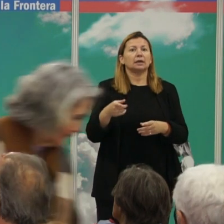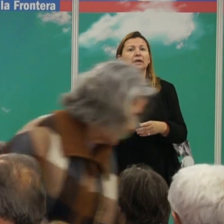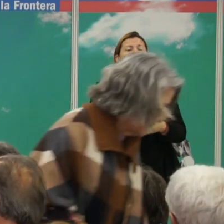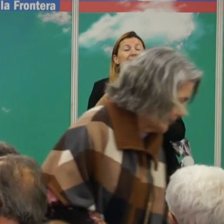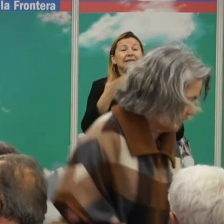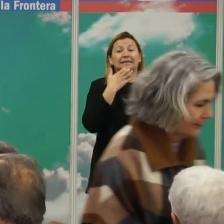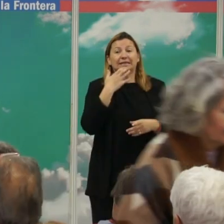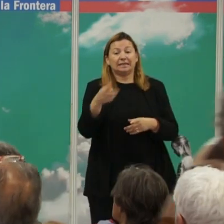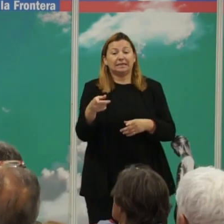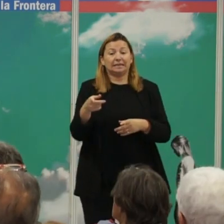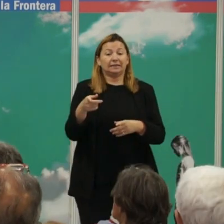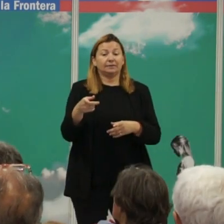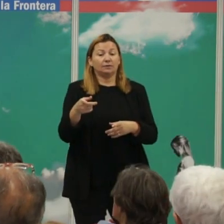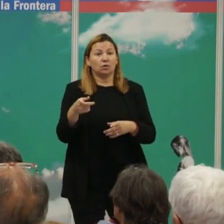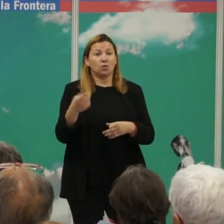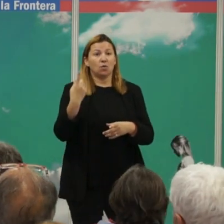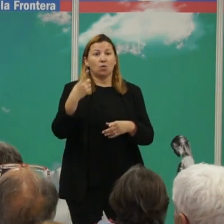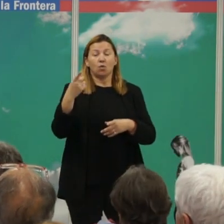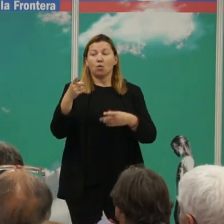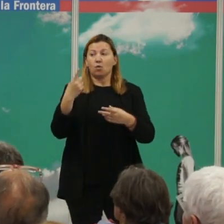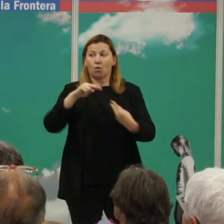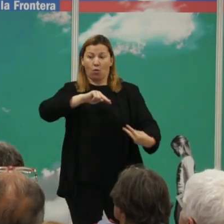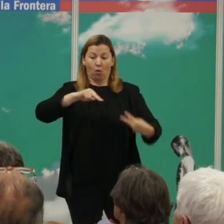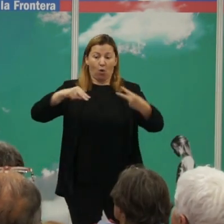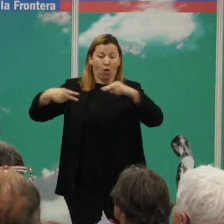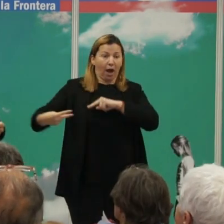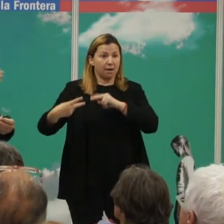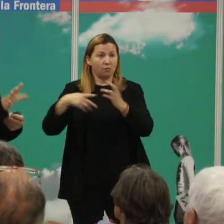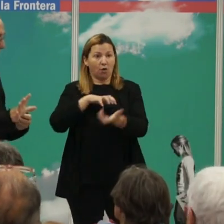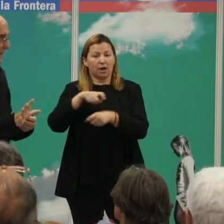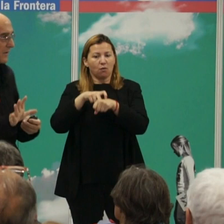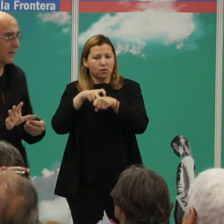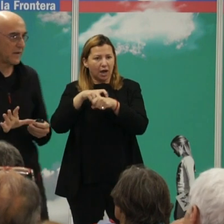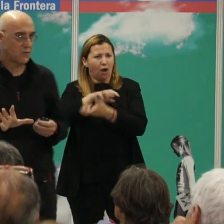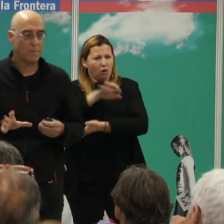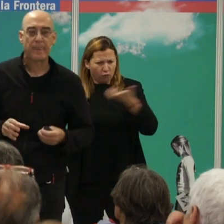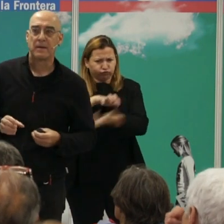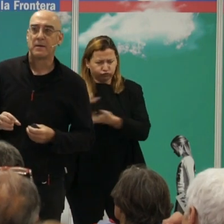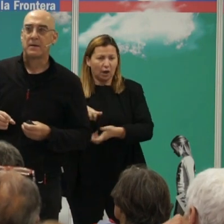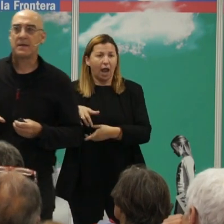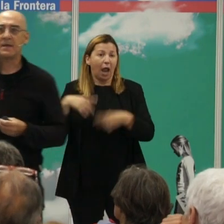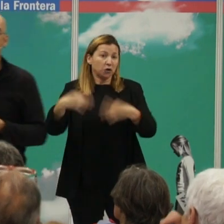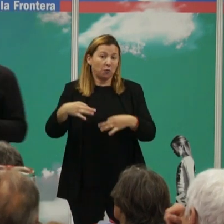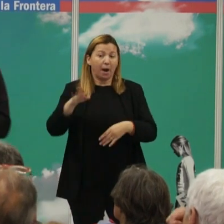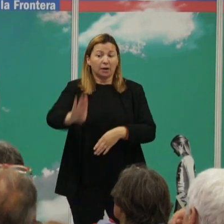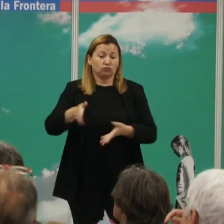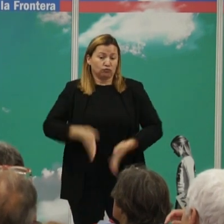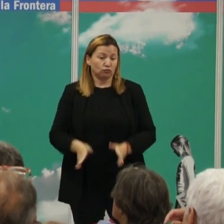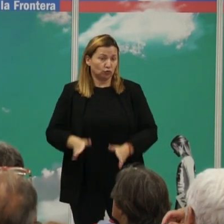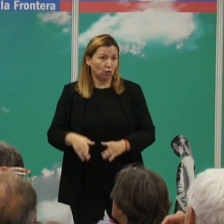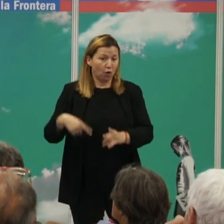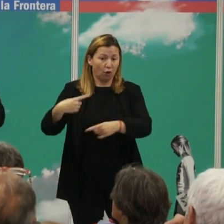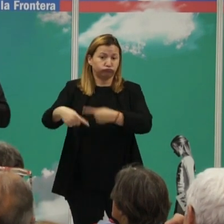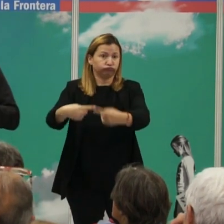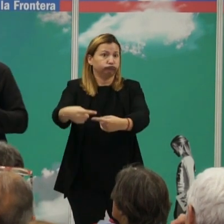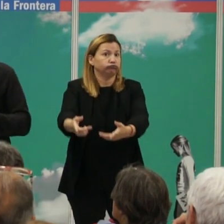de que los descendientes de un determinado organismo que expresan un determinado rasgo también expresan ese rasgo. Y eso no tiene por qué